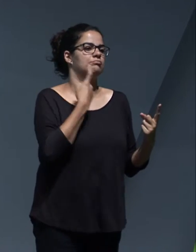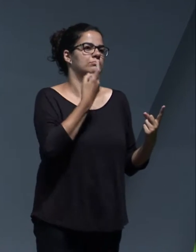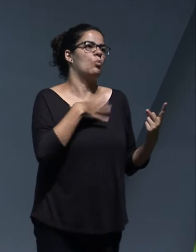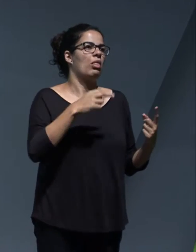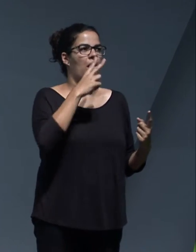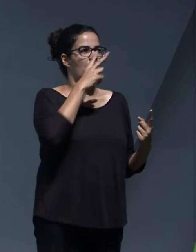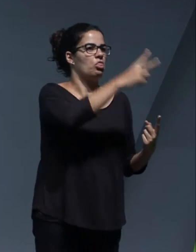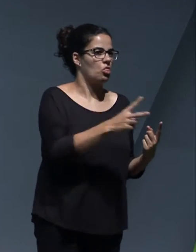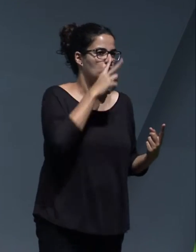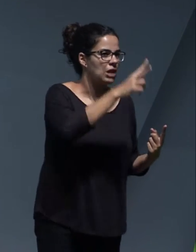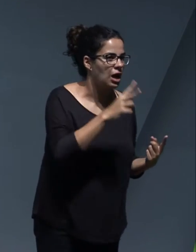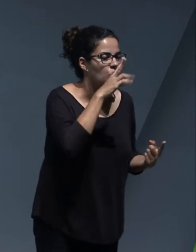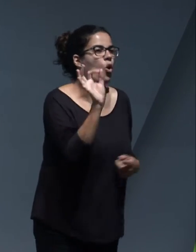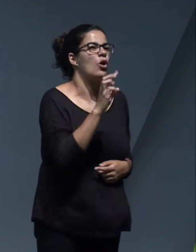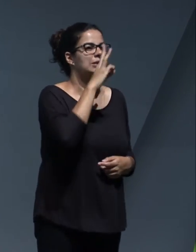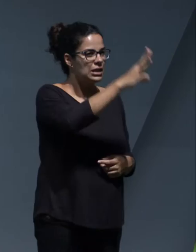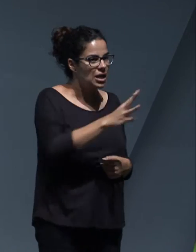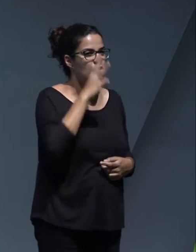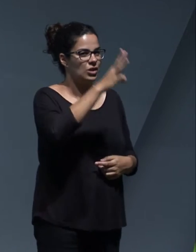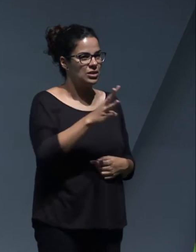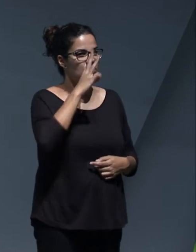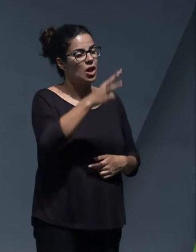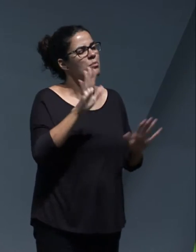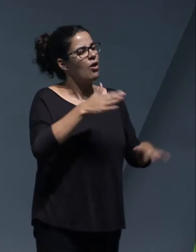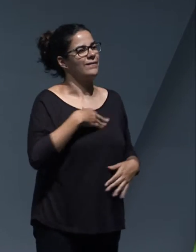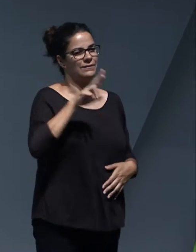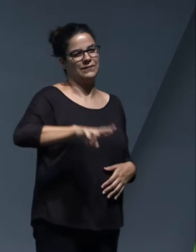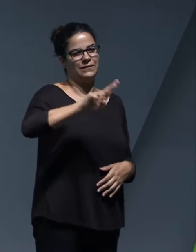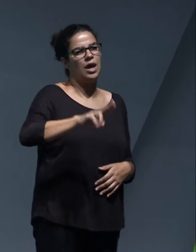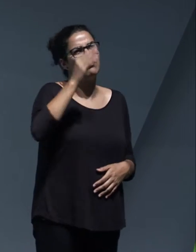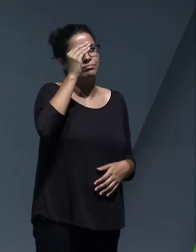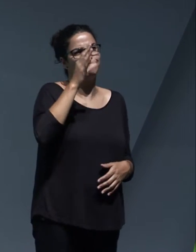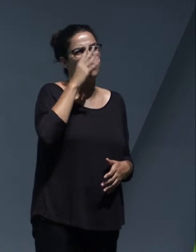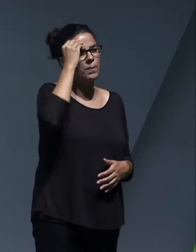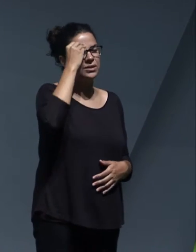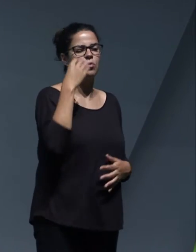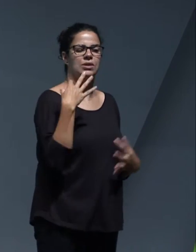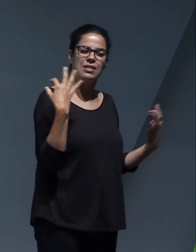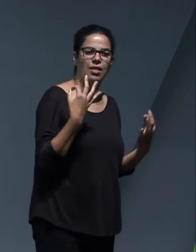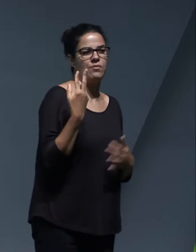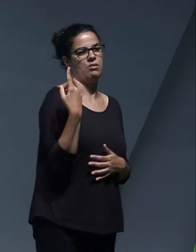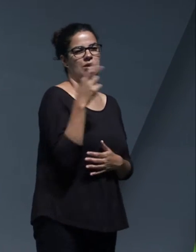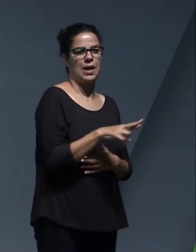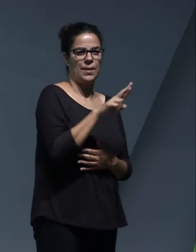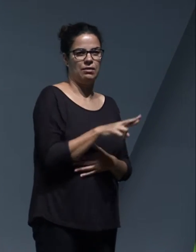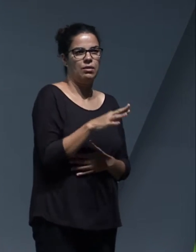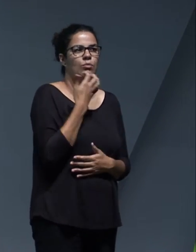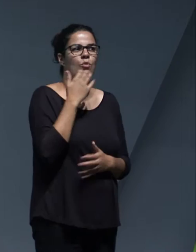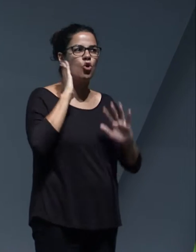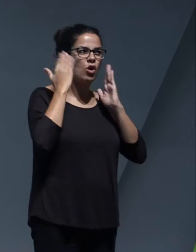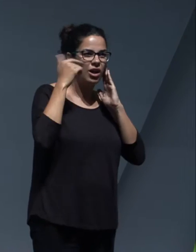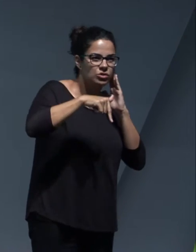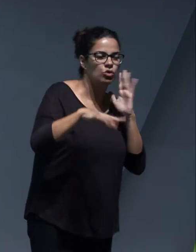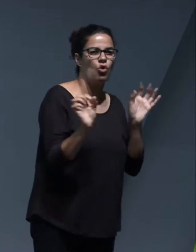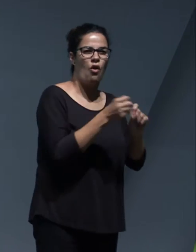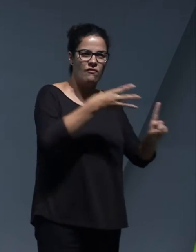cada tres años, pero sí es verdad que creemos que es necesario seguir repitiendo este tipo de Congreso, este tipo de foro, porque